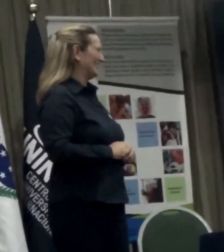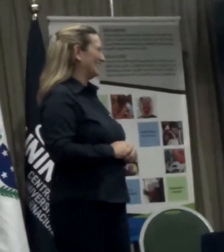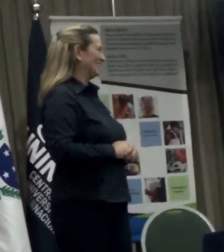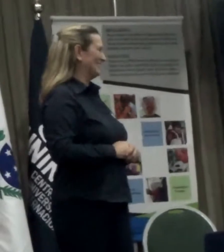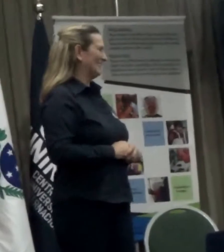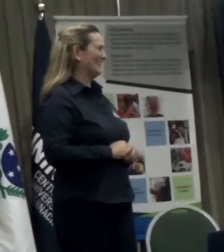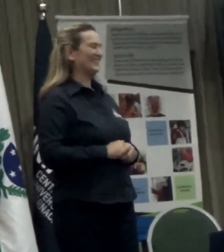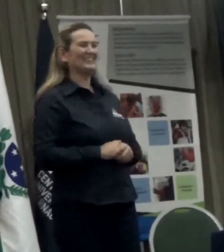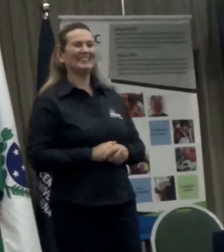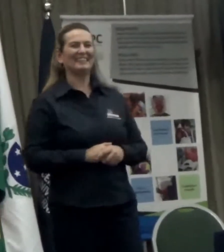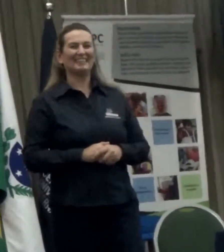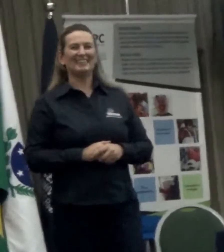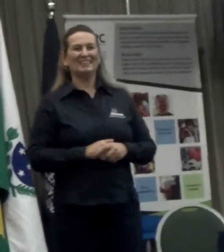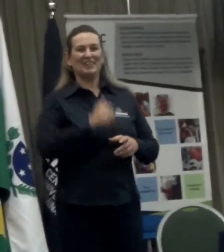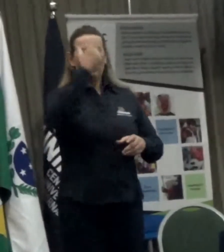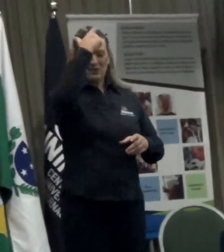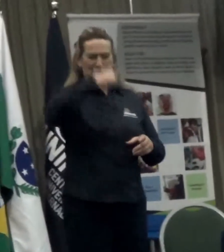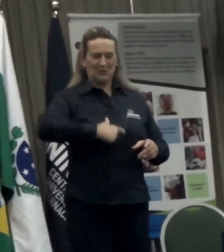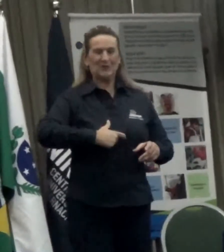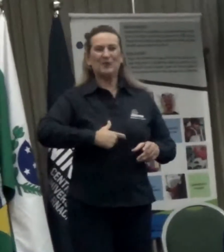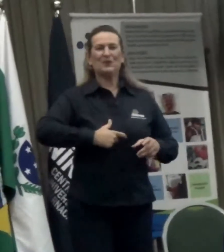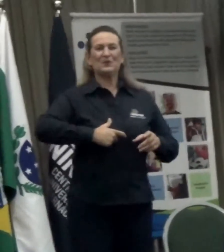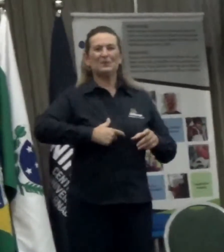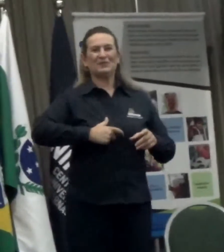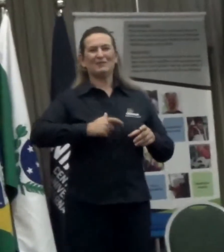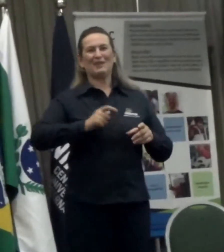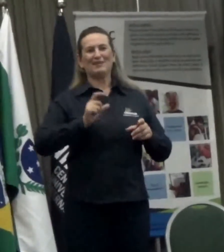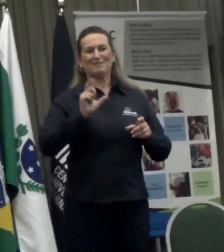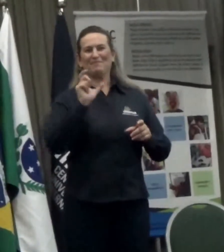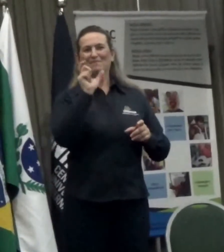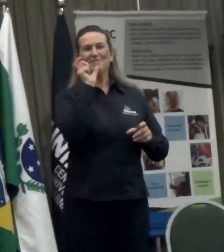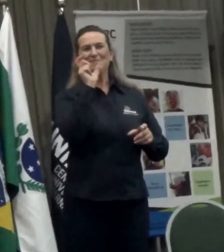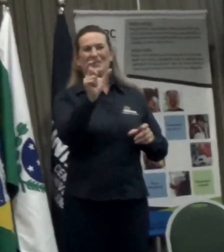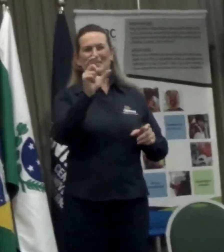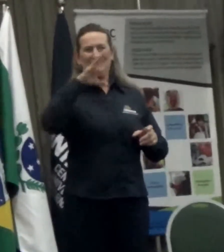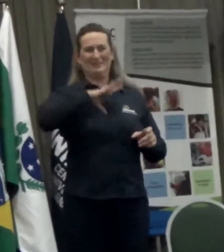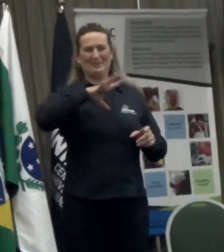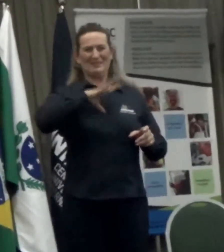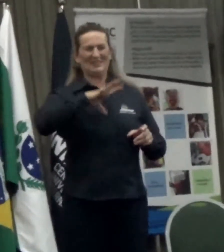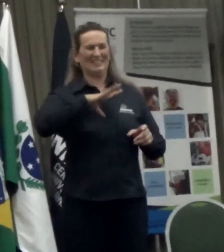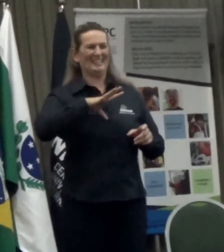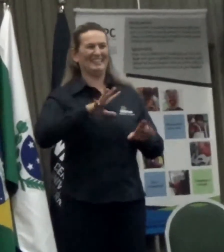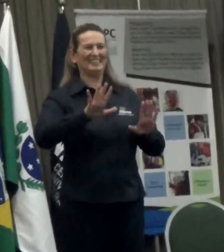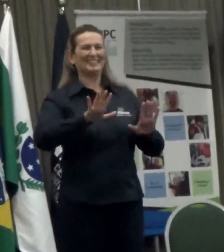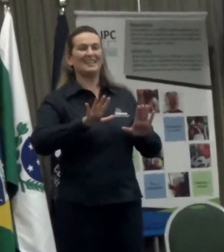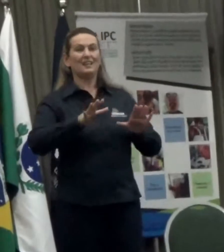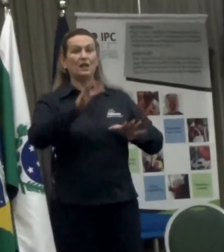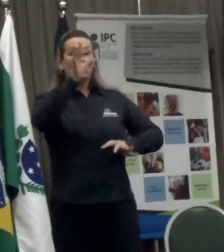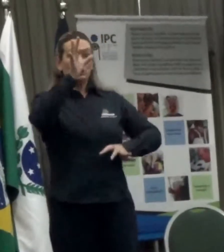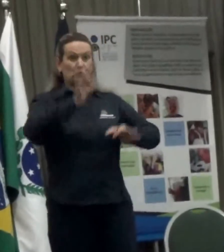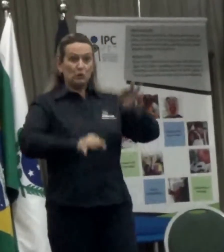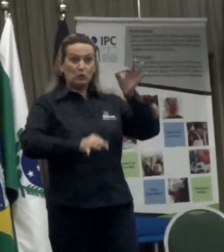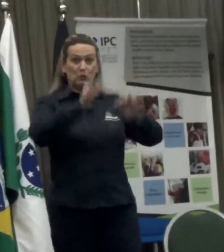O juiz vai se restringir, pra facilitar pra mim, vai se restringir a